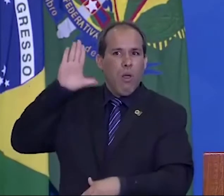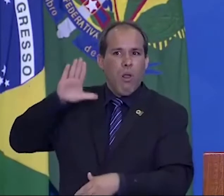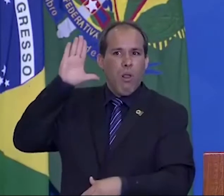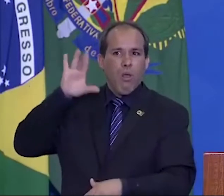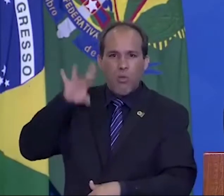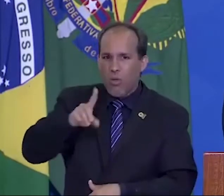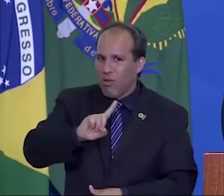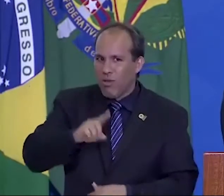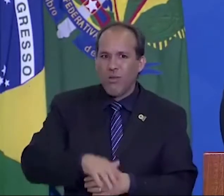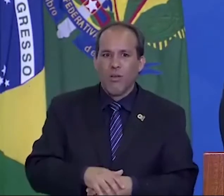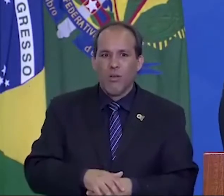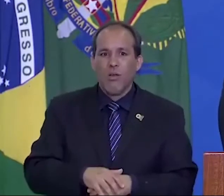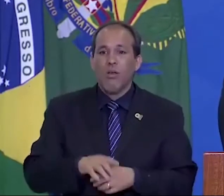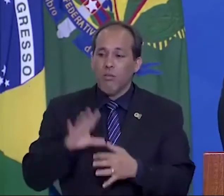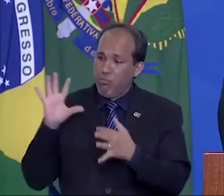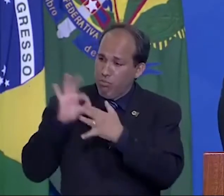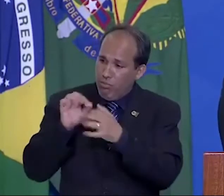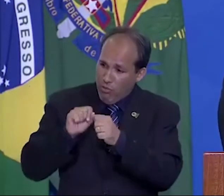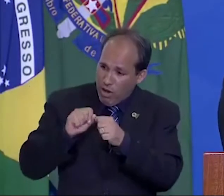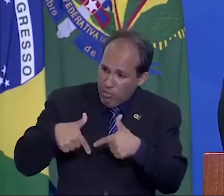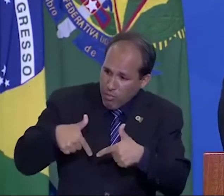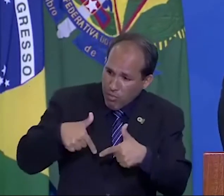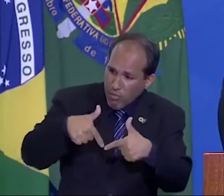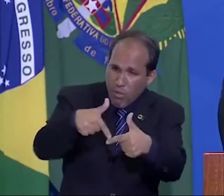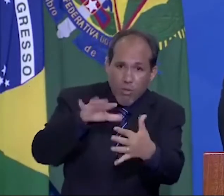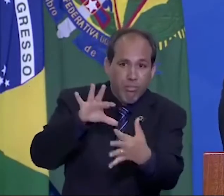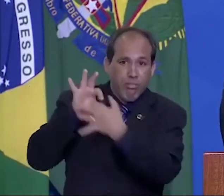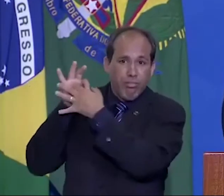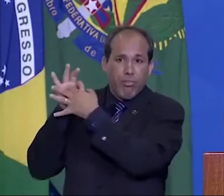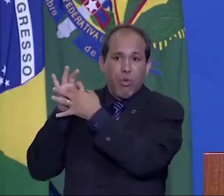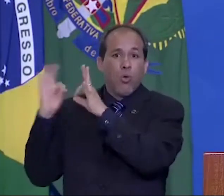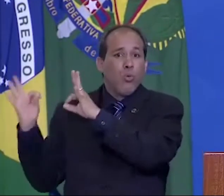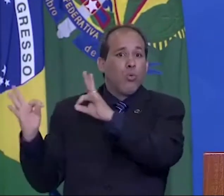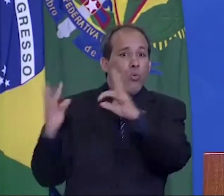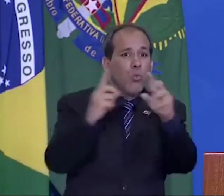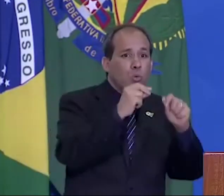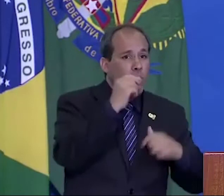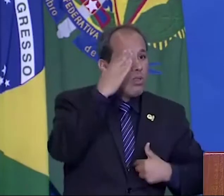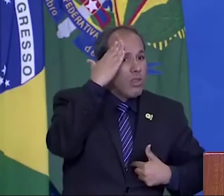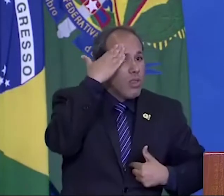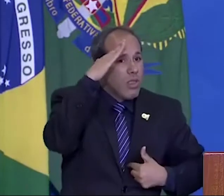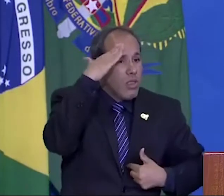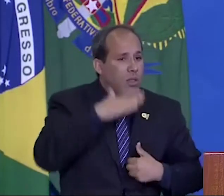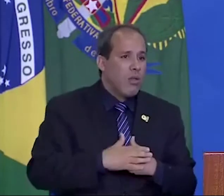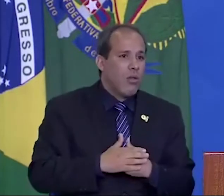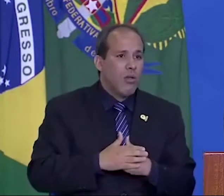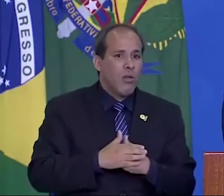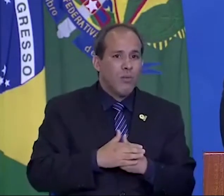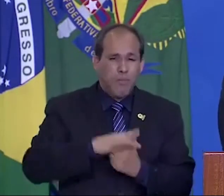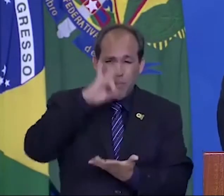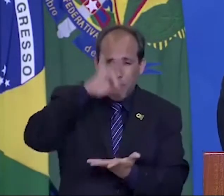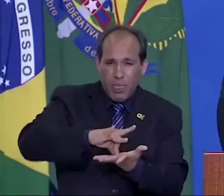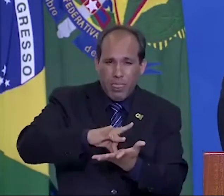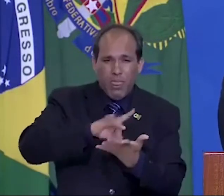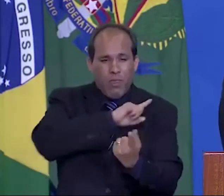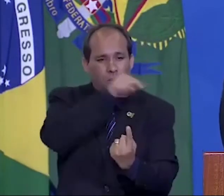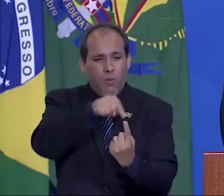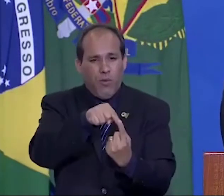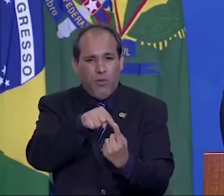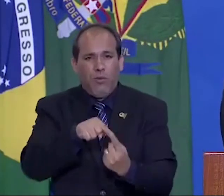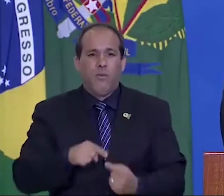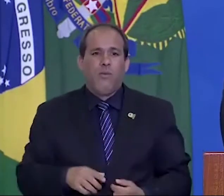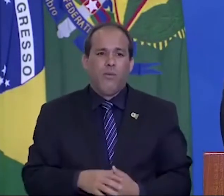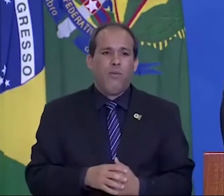Devemos fazê-lo de modo que todos entendam o seu real objetivo.